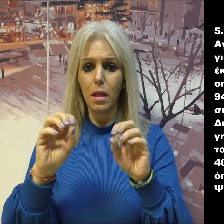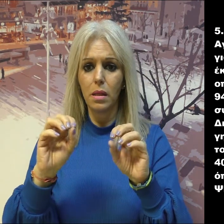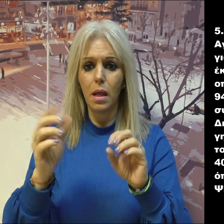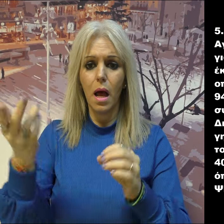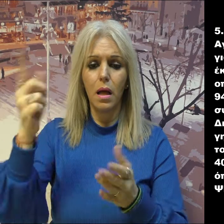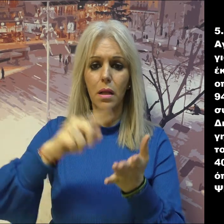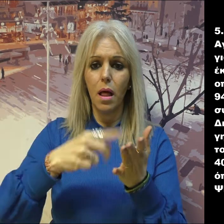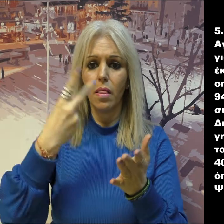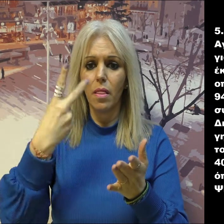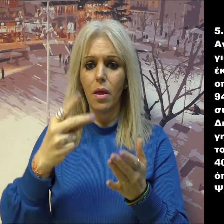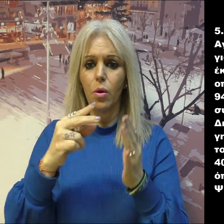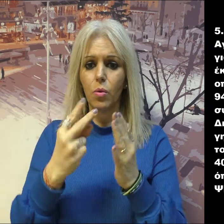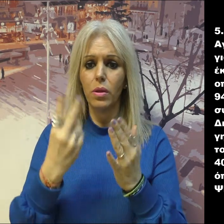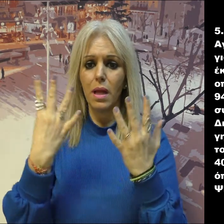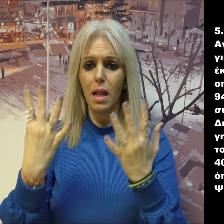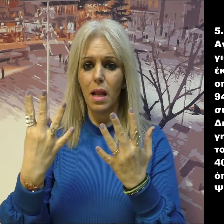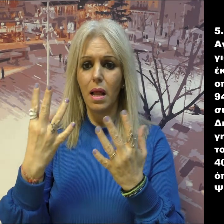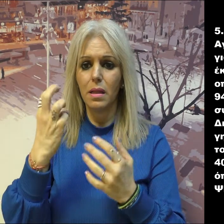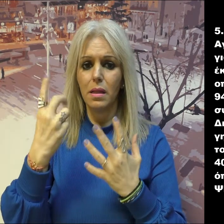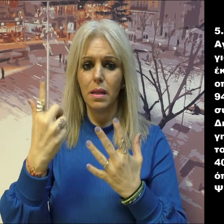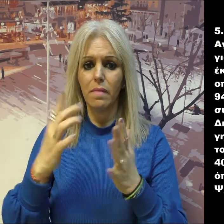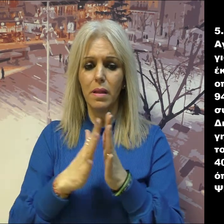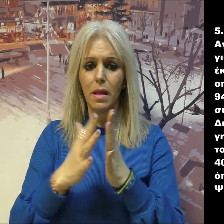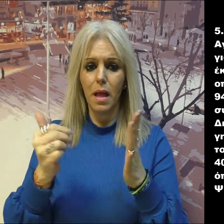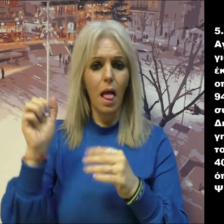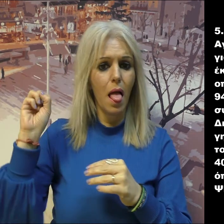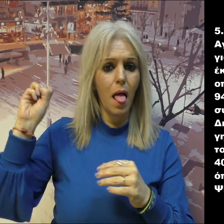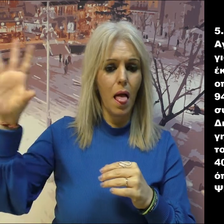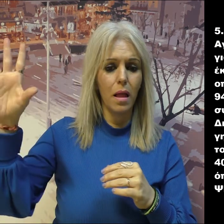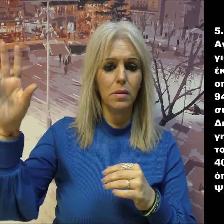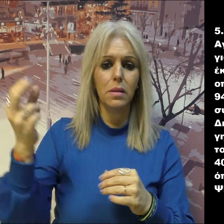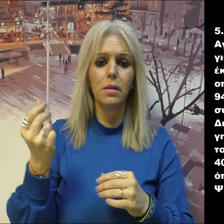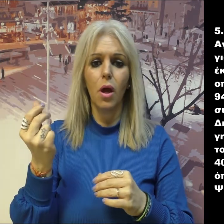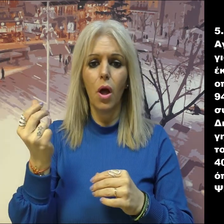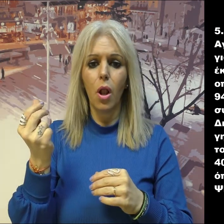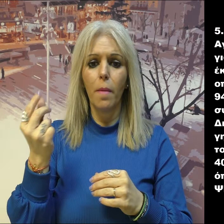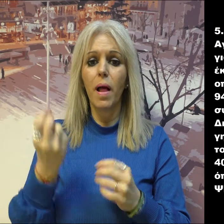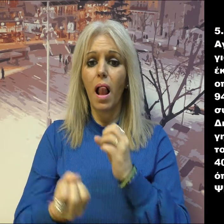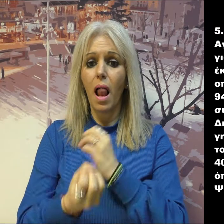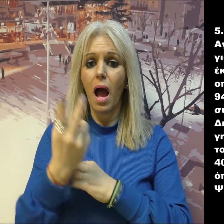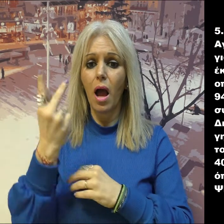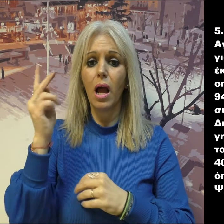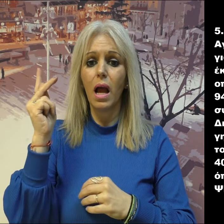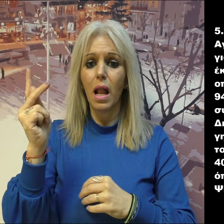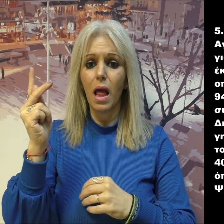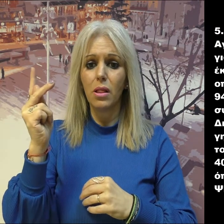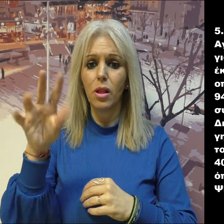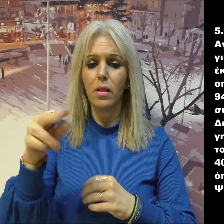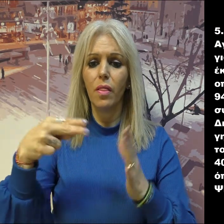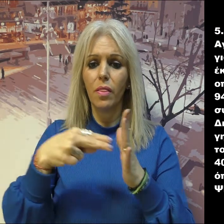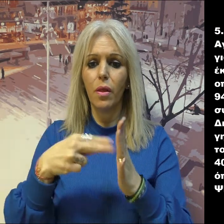.937,16 τετραγωνικών μέτρων, η οποία εμπίπτει στο ΑΤΑΦ 181